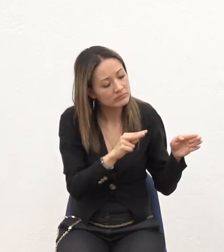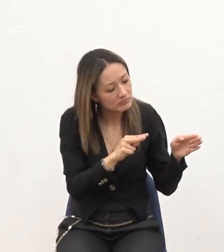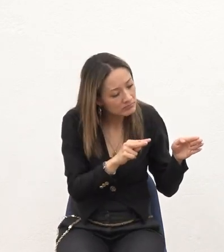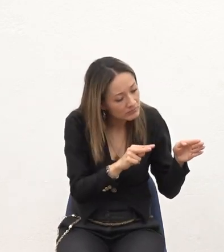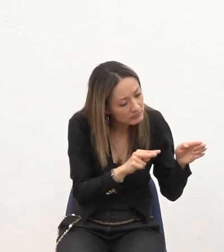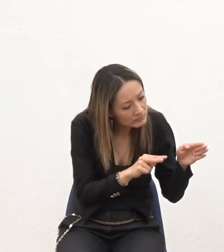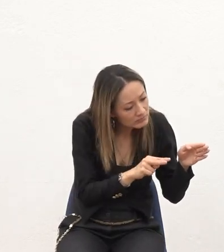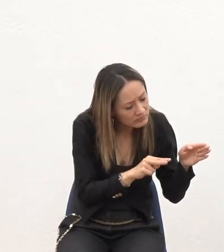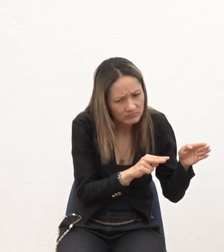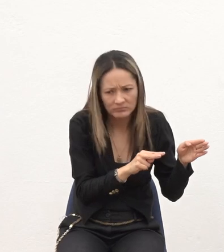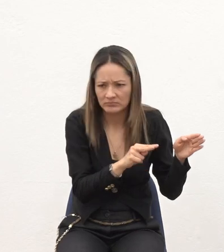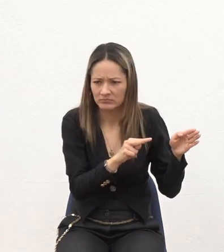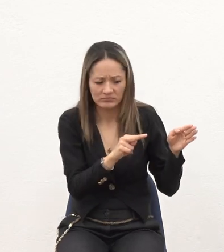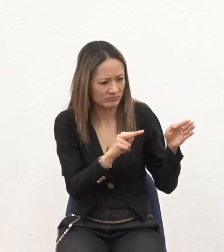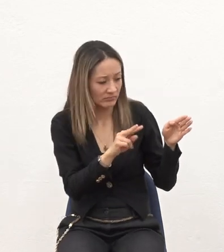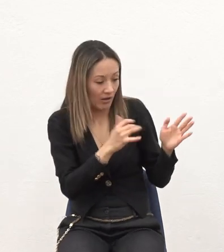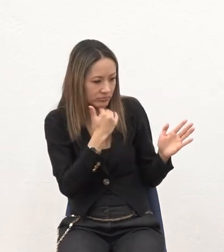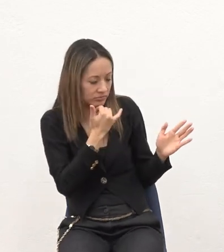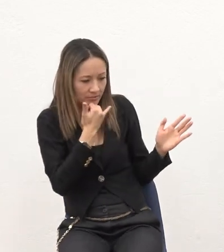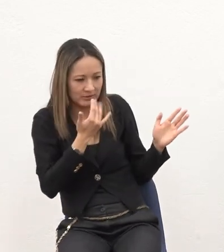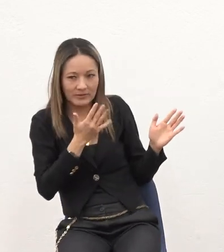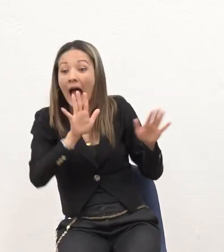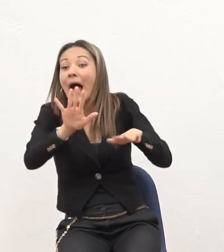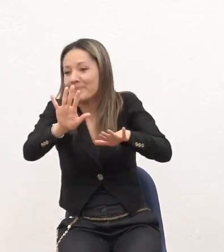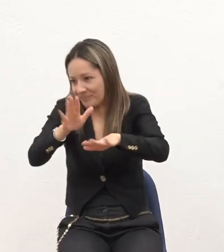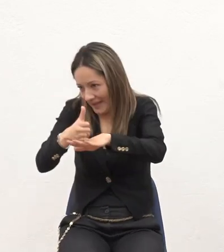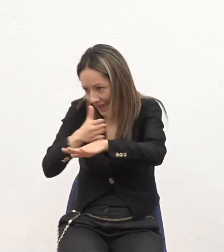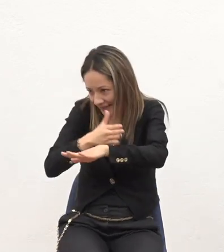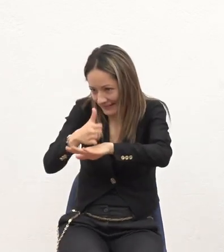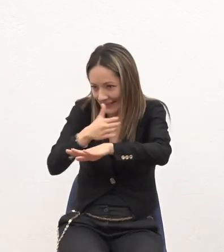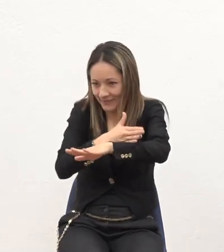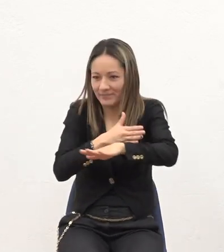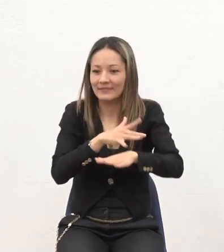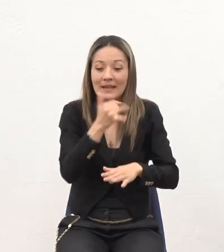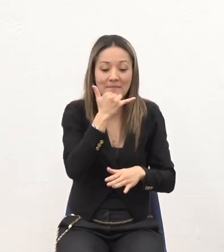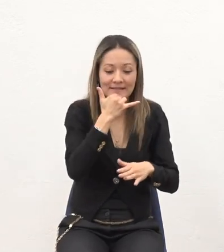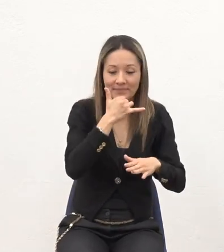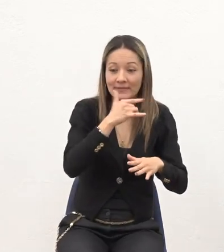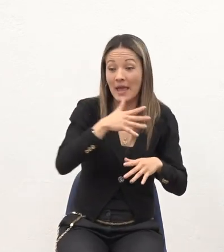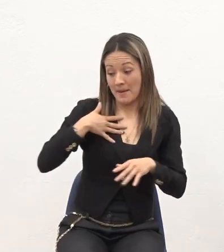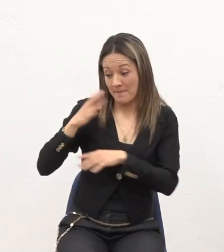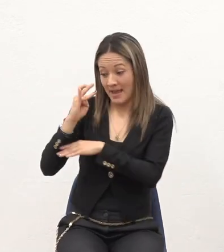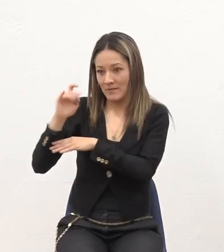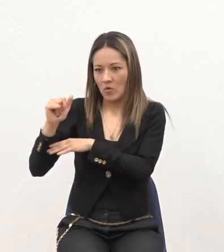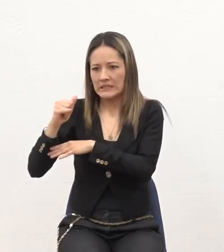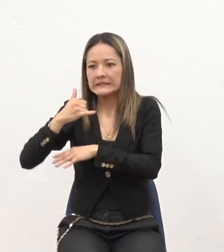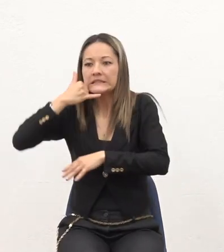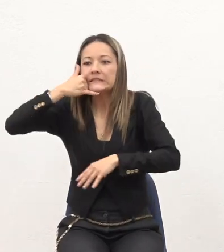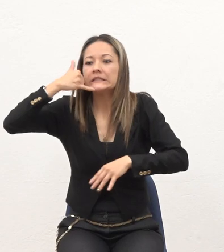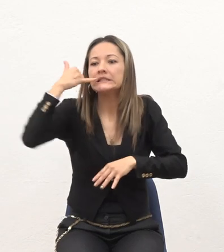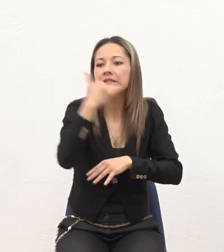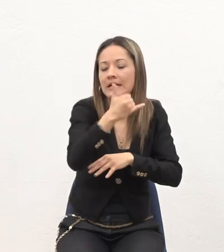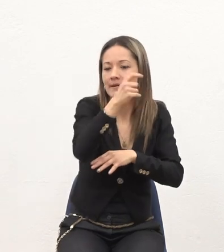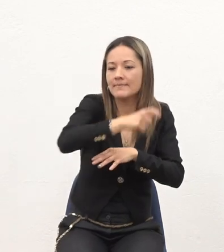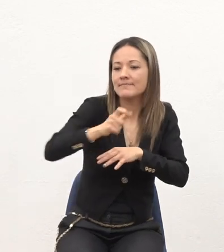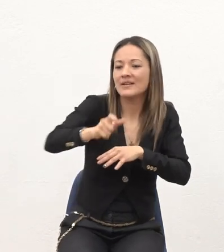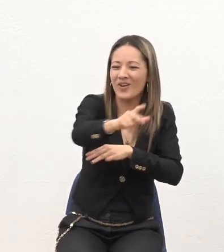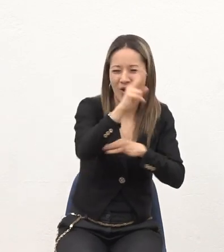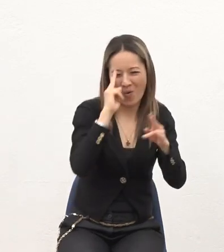Me dijo Venga hermano Yo no sé qué pasó Ah bueno Pues cuando pasó eso Vanessa inmediatamente Llamó a las personas Que conocía de la iglesia Y los que pues